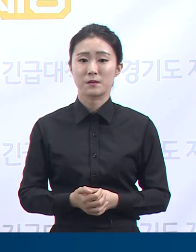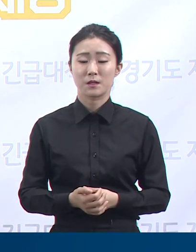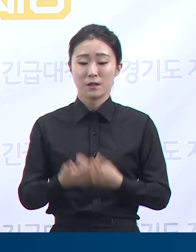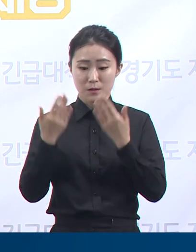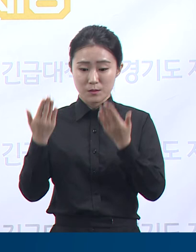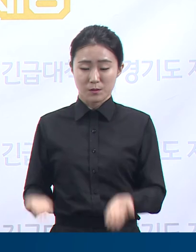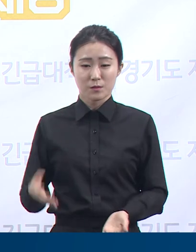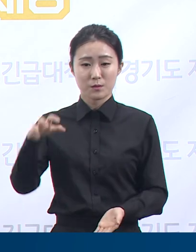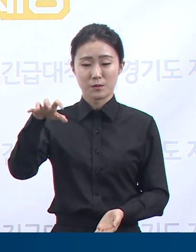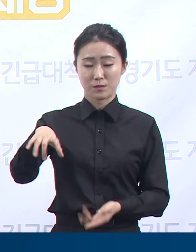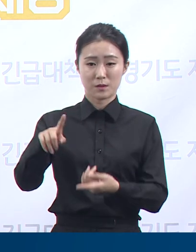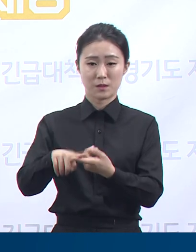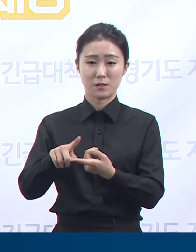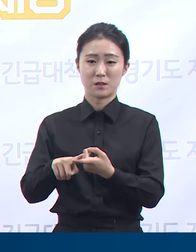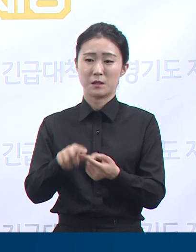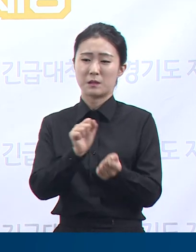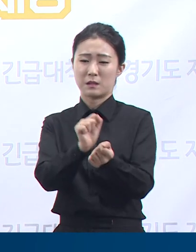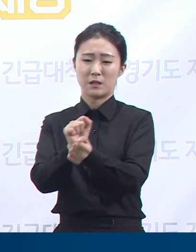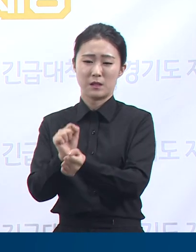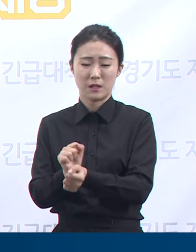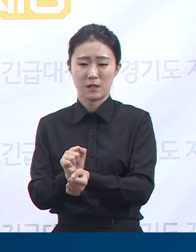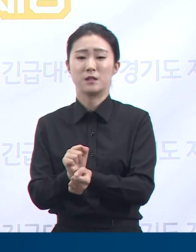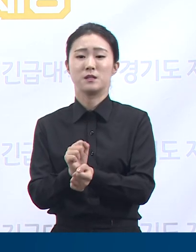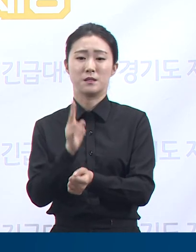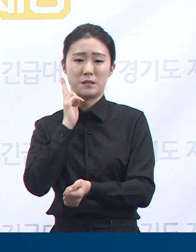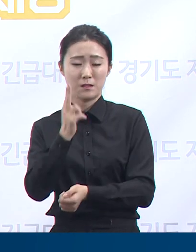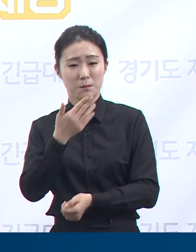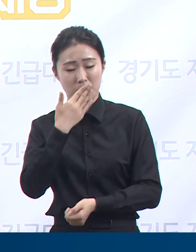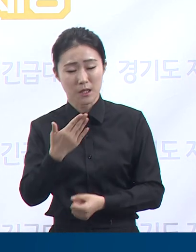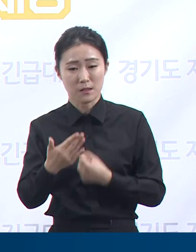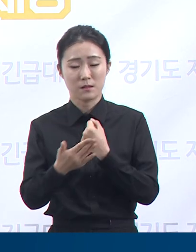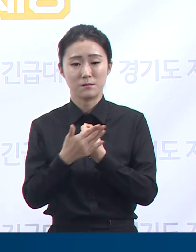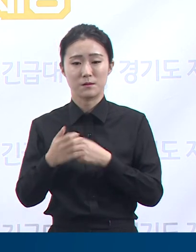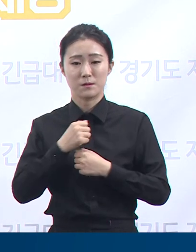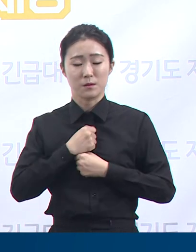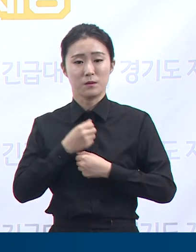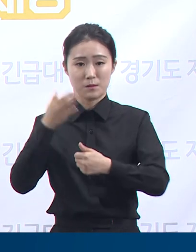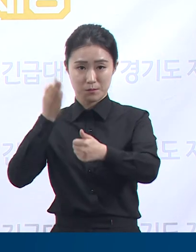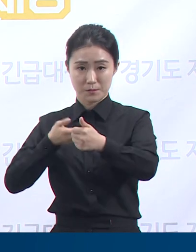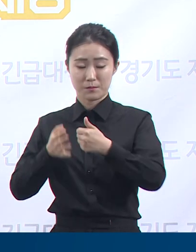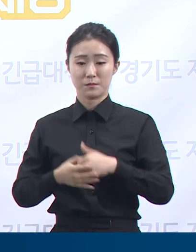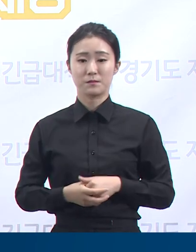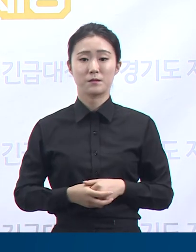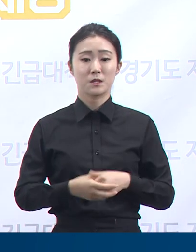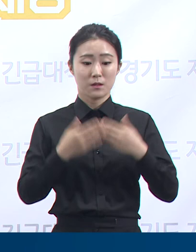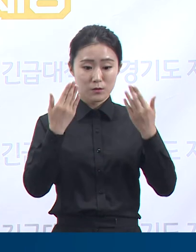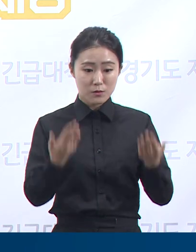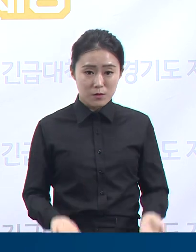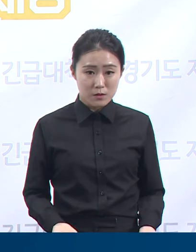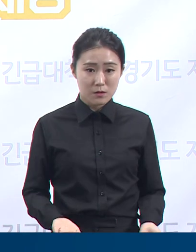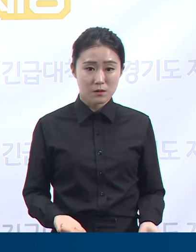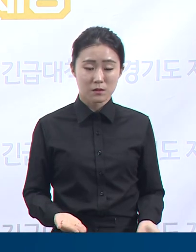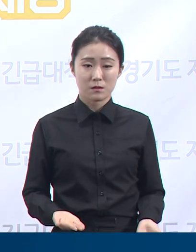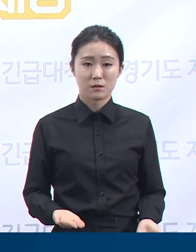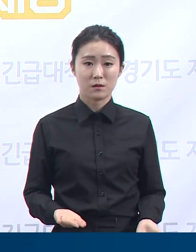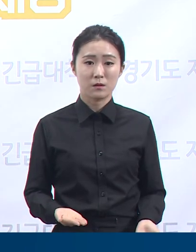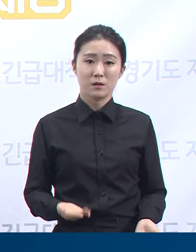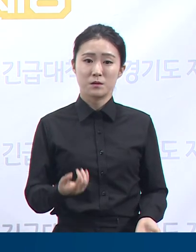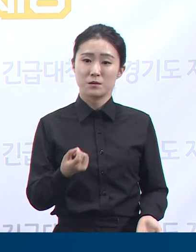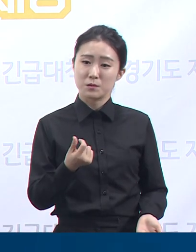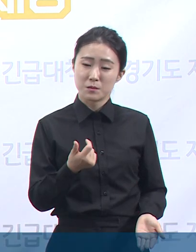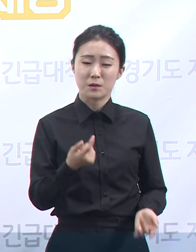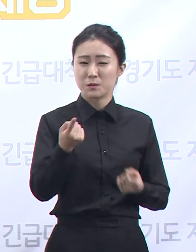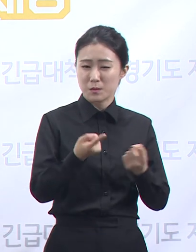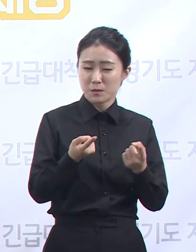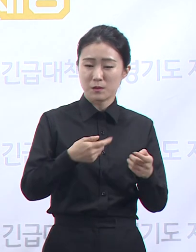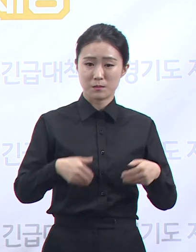도사리고 있음을 유념하여 주시기 바랍니다. 여름휴가를 분산해서 사용하여 주시고 자발적으로 거리 두기 지침을 반드시